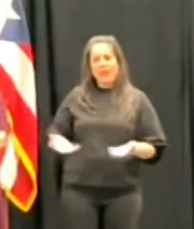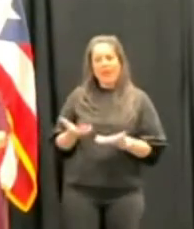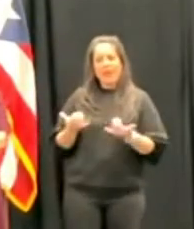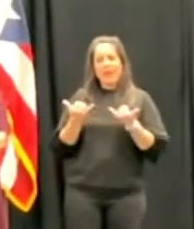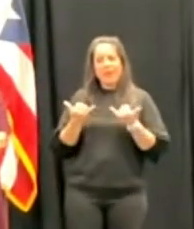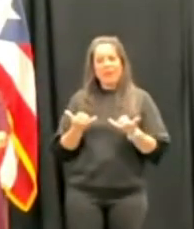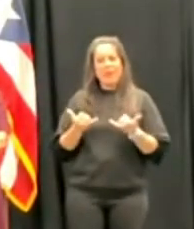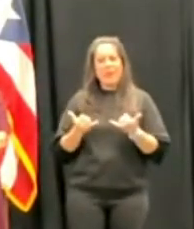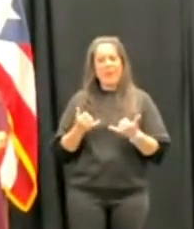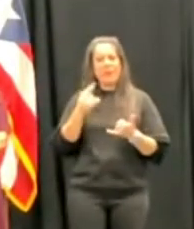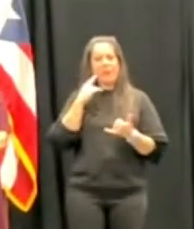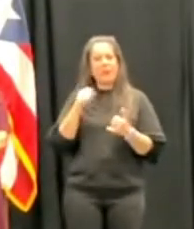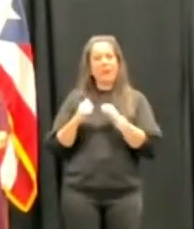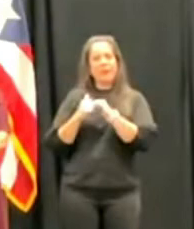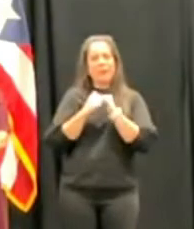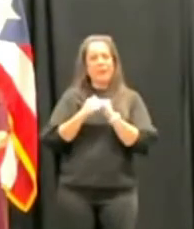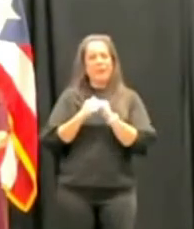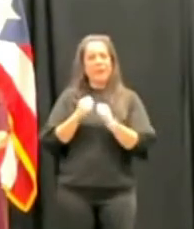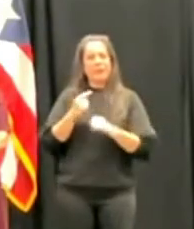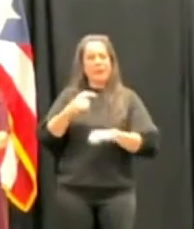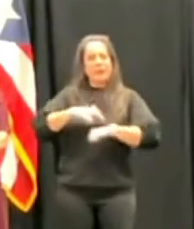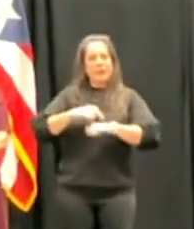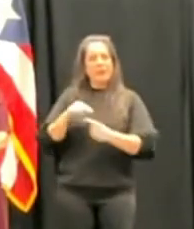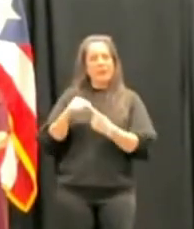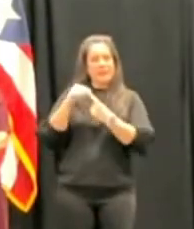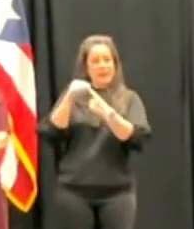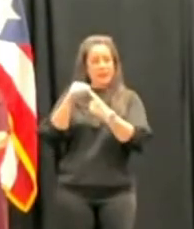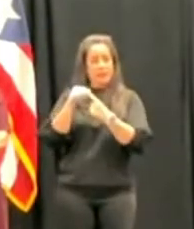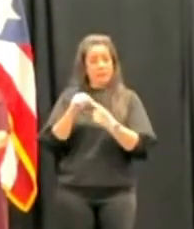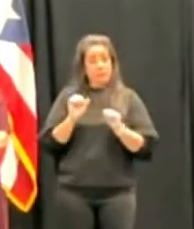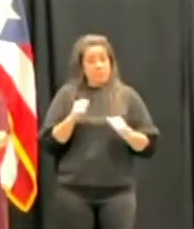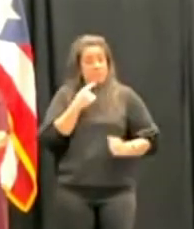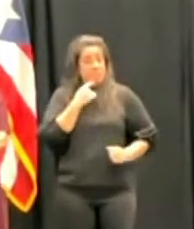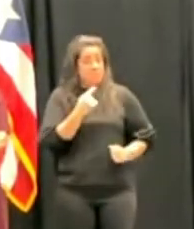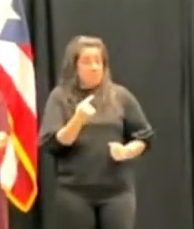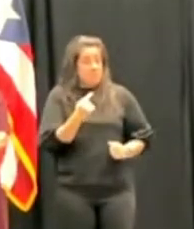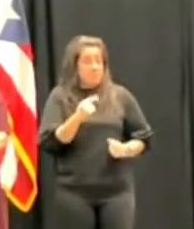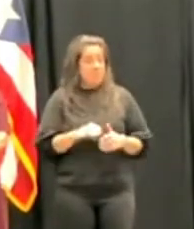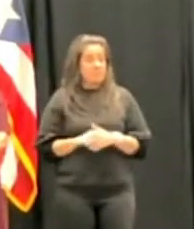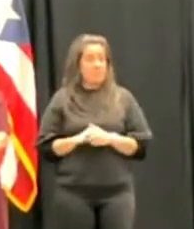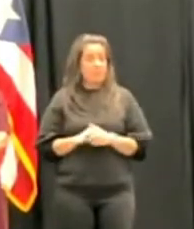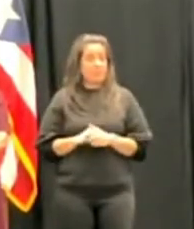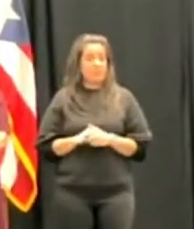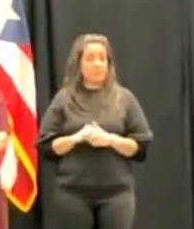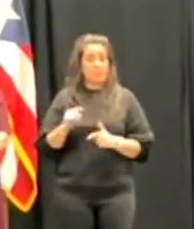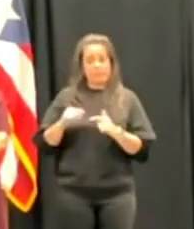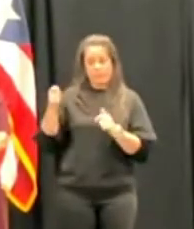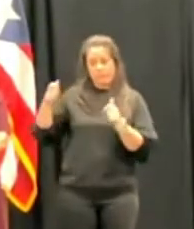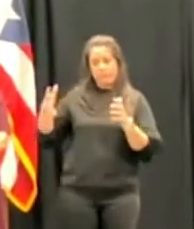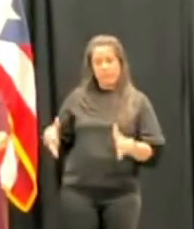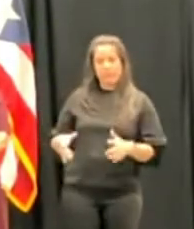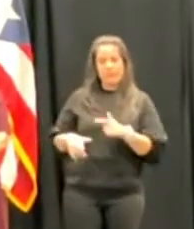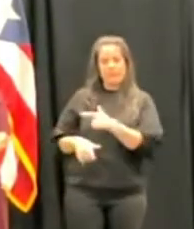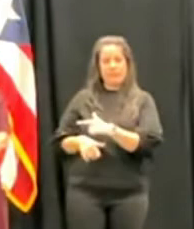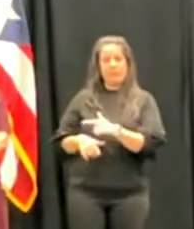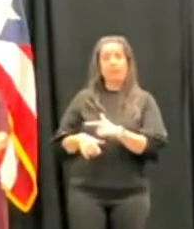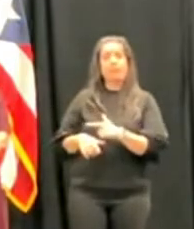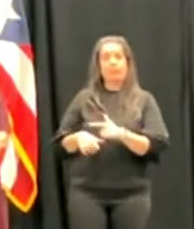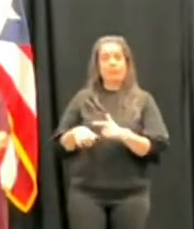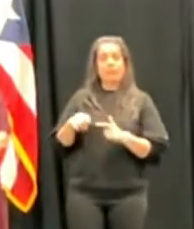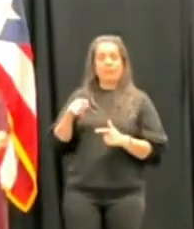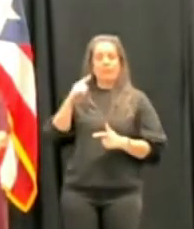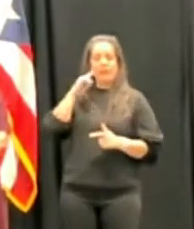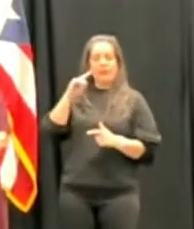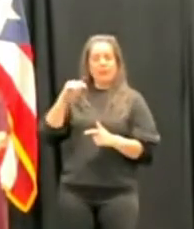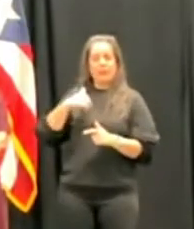para acompañarles en este momento tan especial. Lo que puedo decir sobre la juez Maritere Brignoni es que para mí fue un